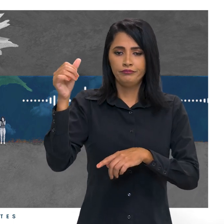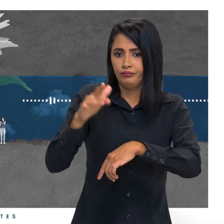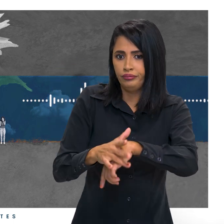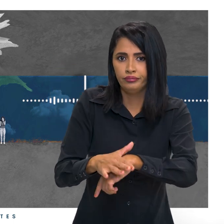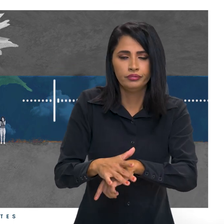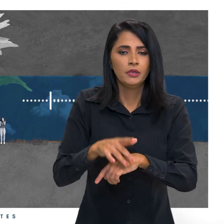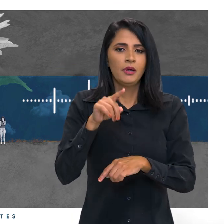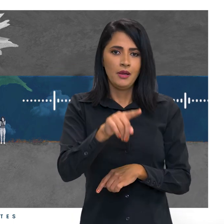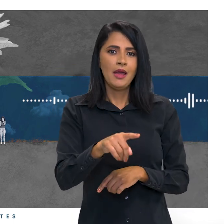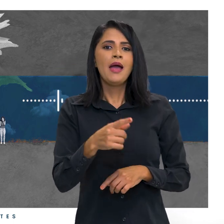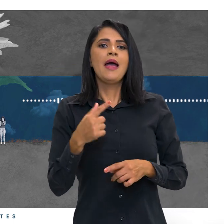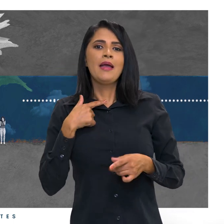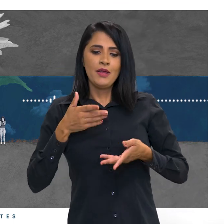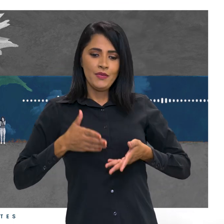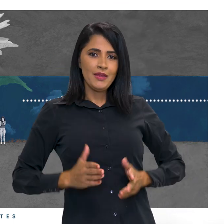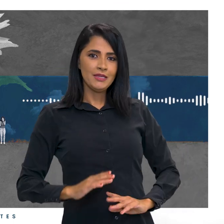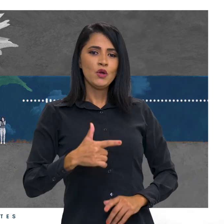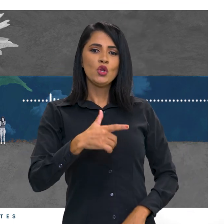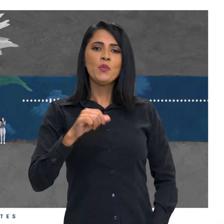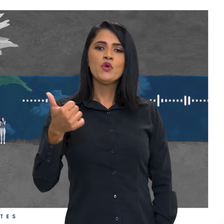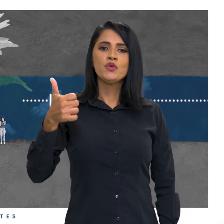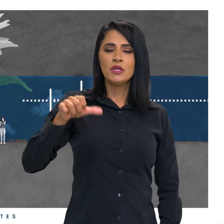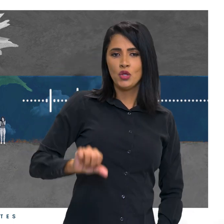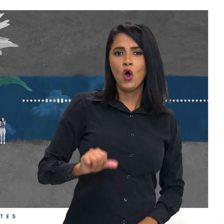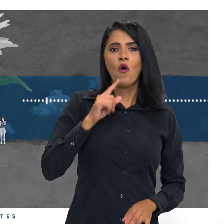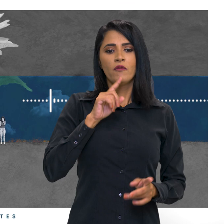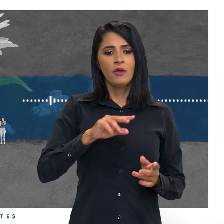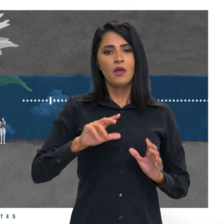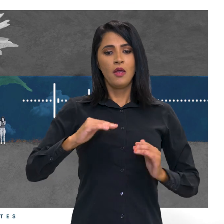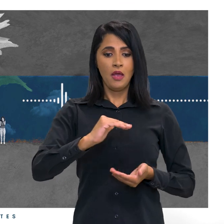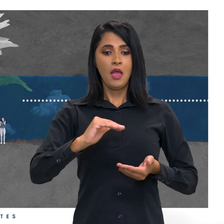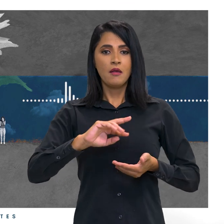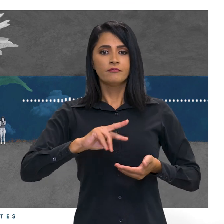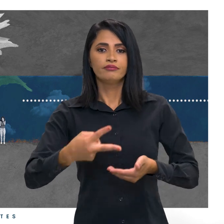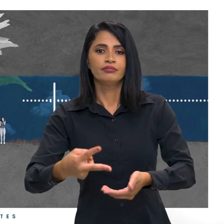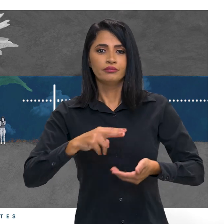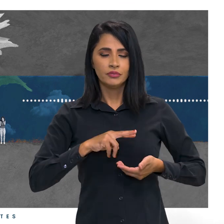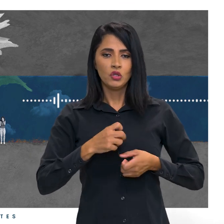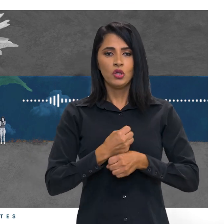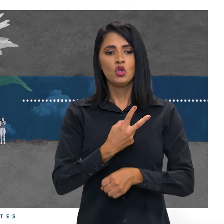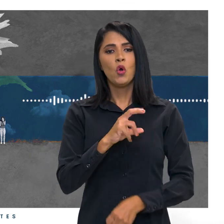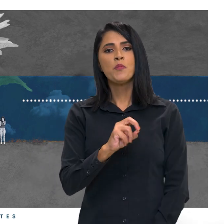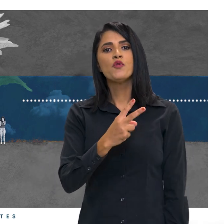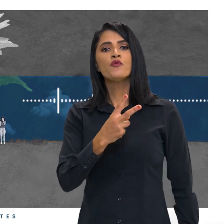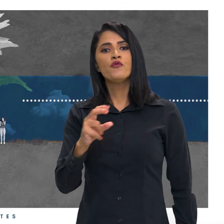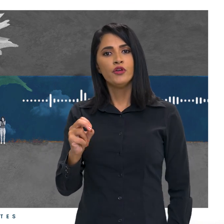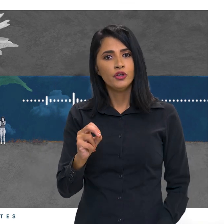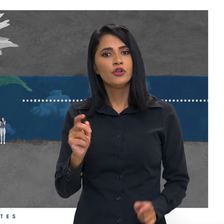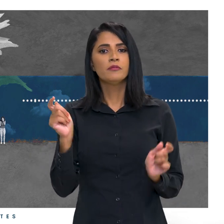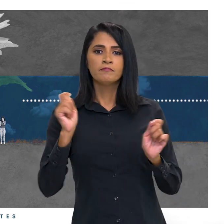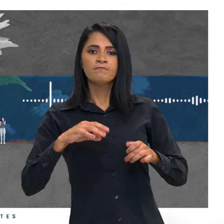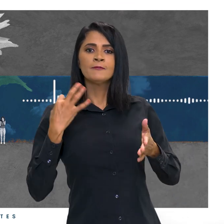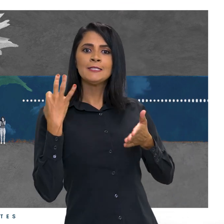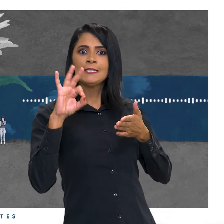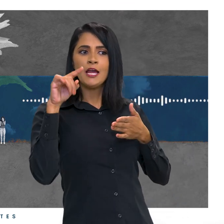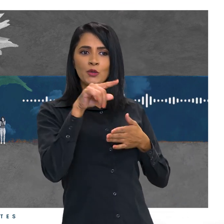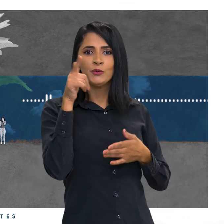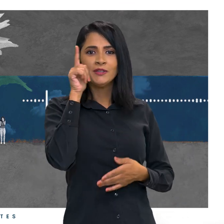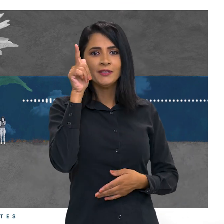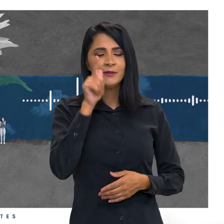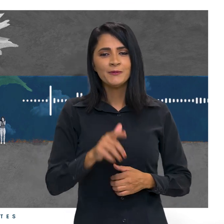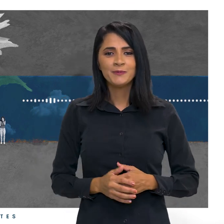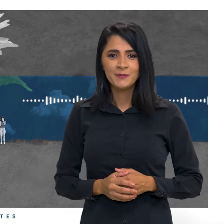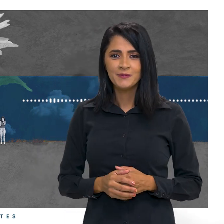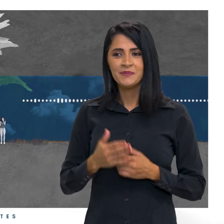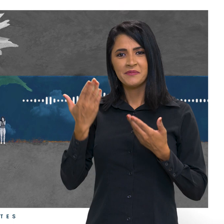filho, que nasceu em 2019, foi transplantado logo no início de 2020 e também deu certo o transplante. Anjo da